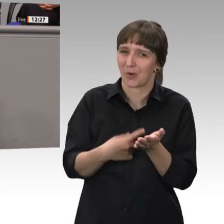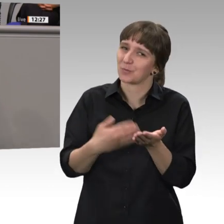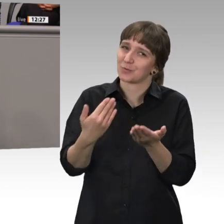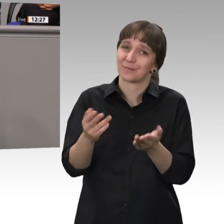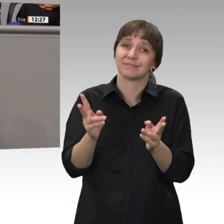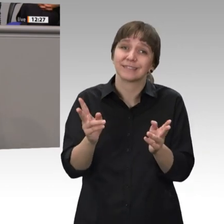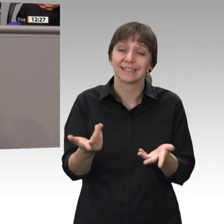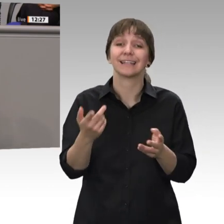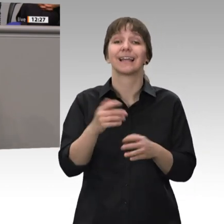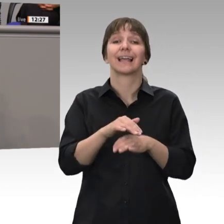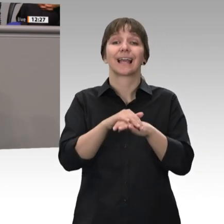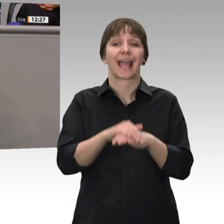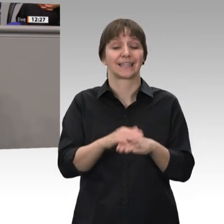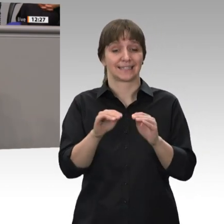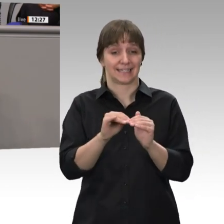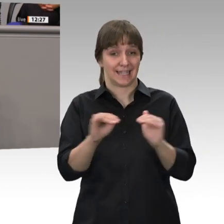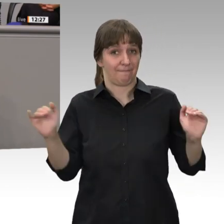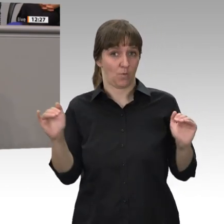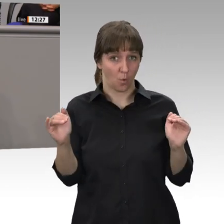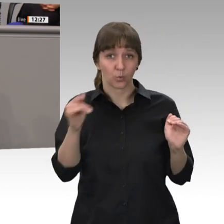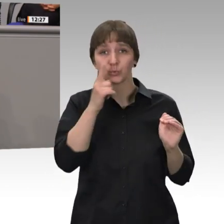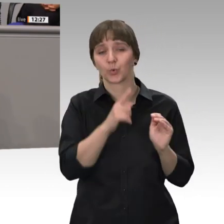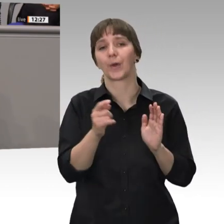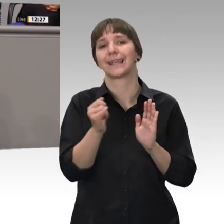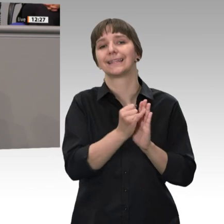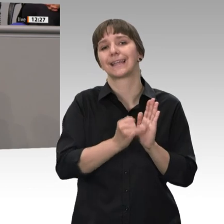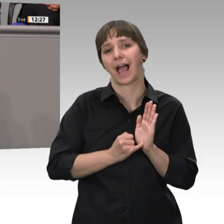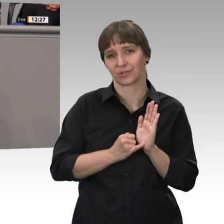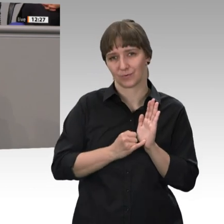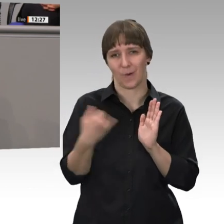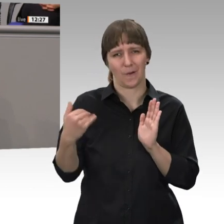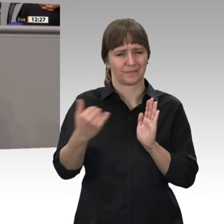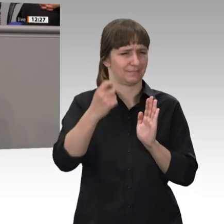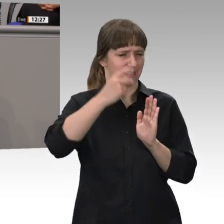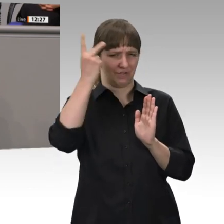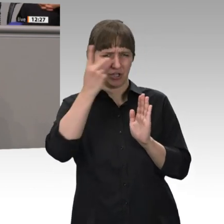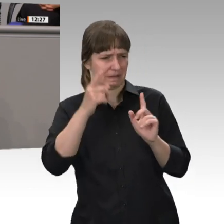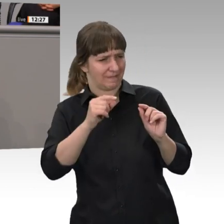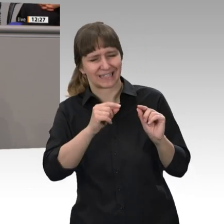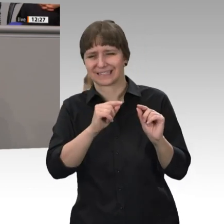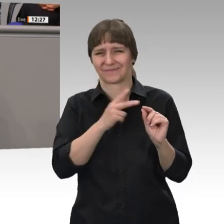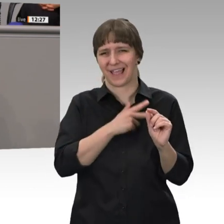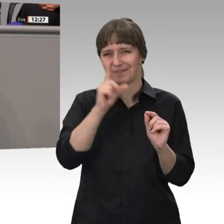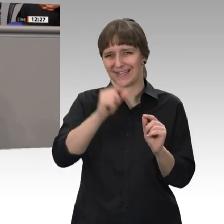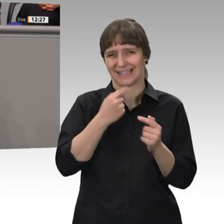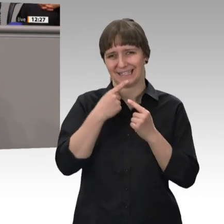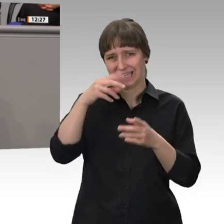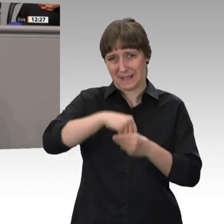Indikator, der oft missverstanden wird und allein relativ wenig aussagt. Das Rentenniveau ist ja nicht, wie viele meinen, der Prozentsatz